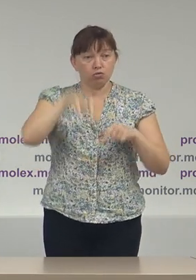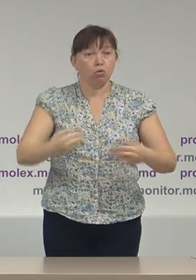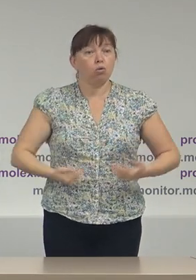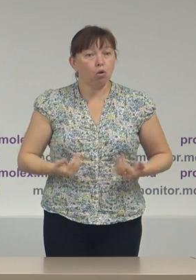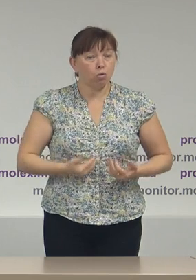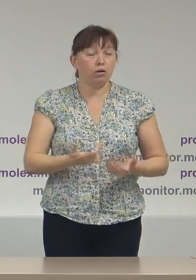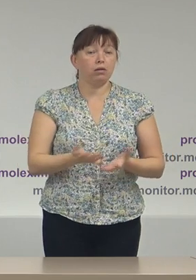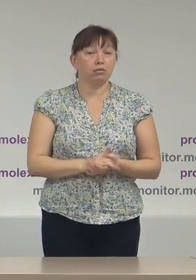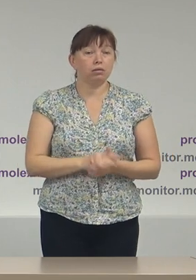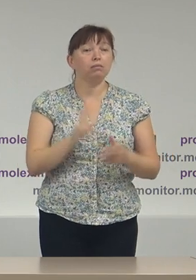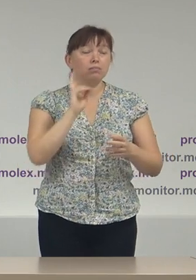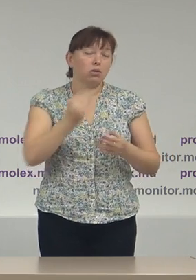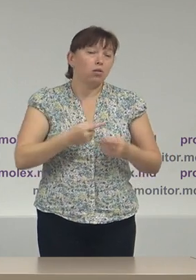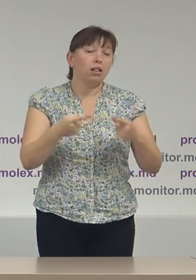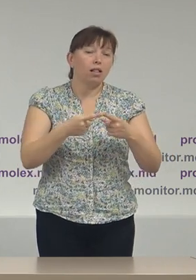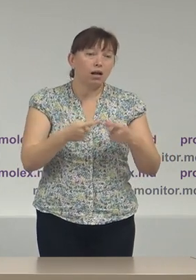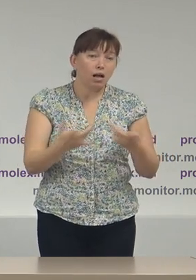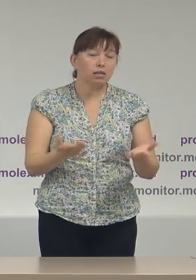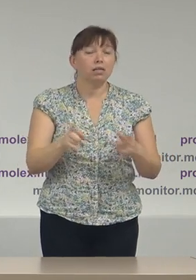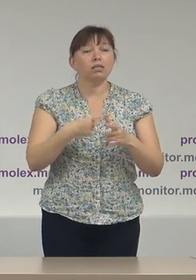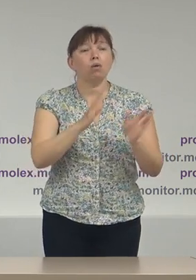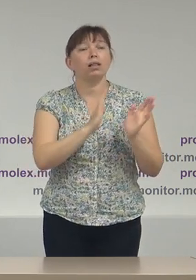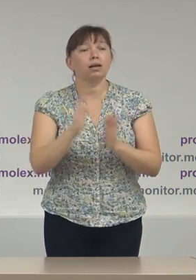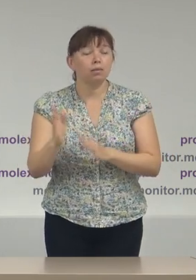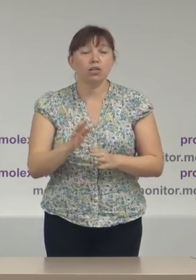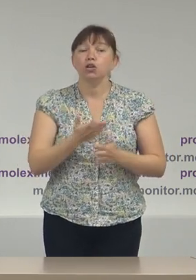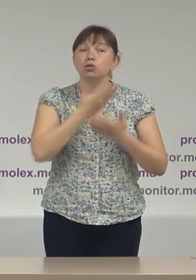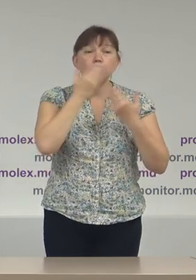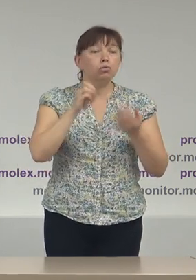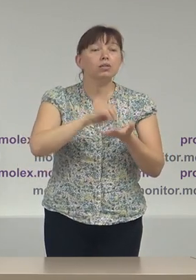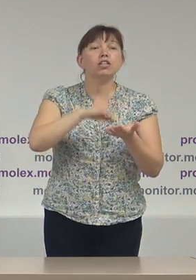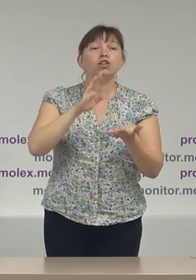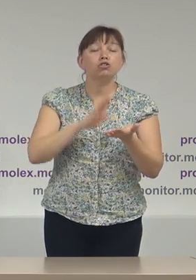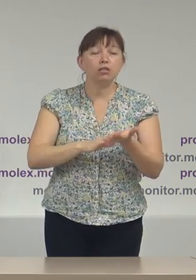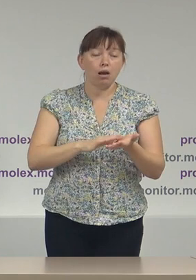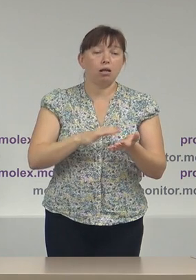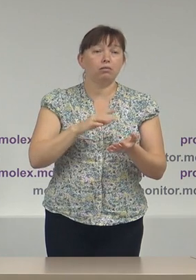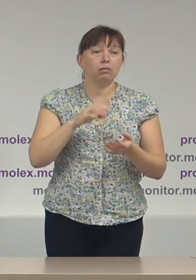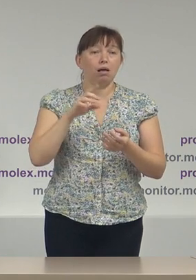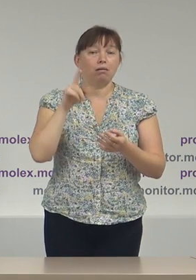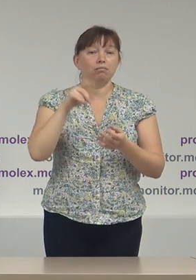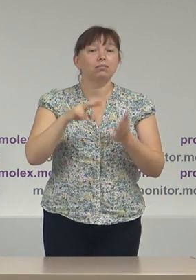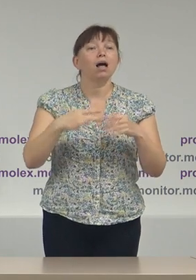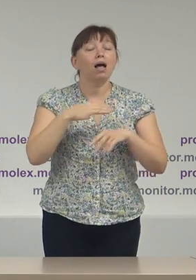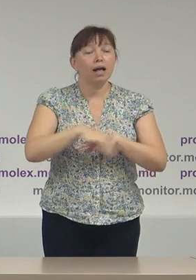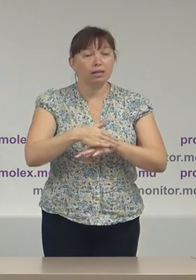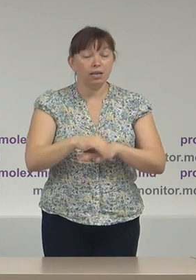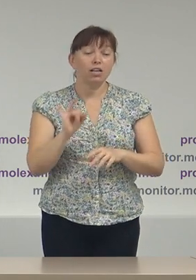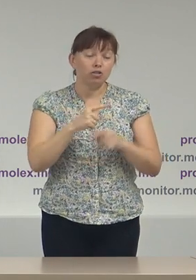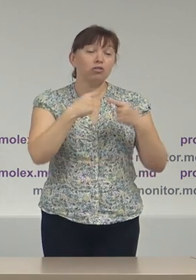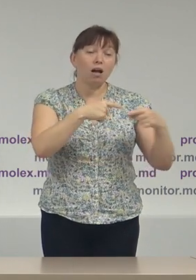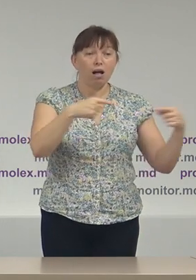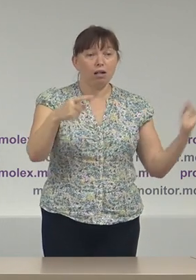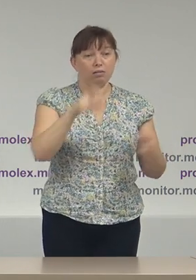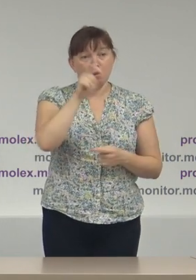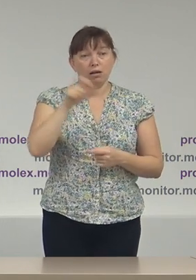care locuiesc la gazdă eventual și nu sunt înregistrați la căminile studențești sau alte categorii de